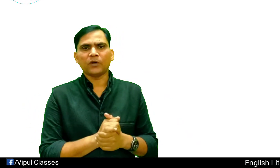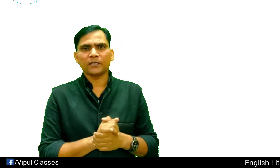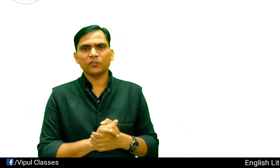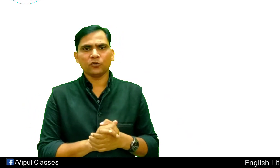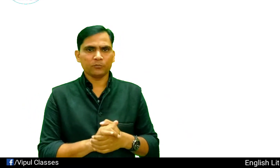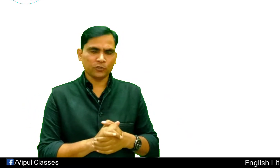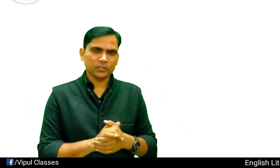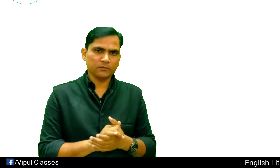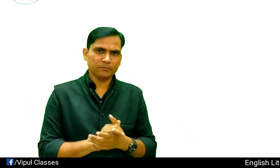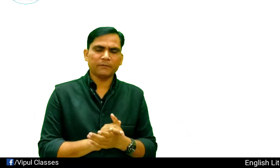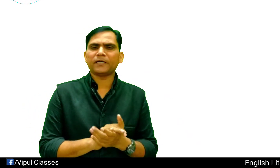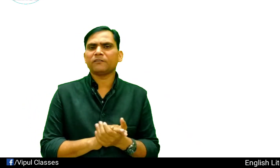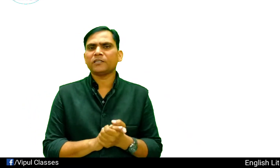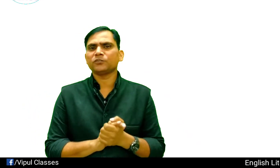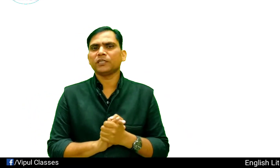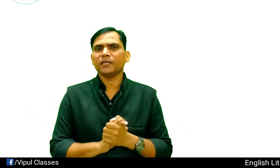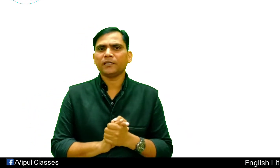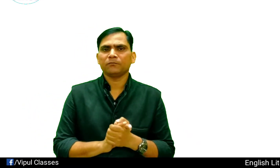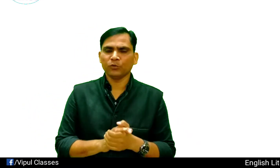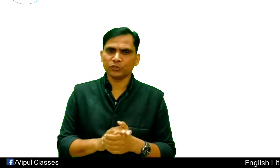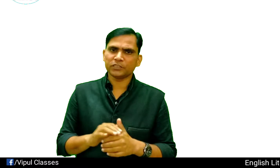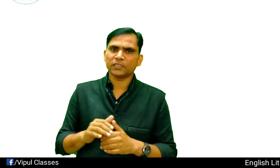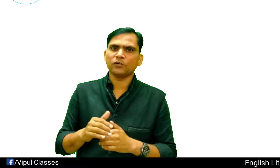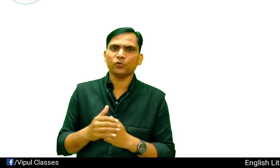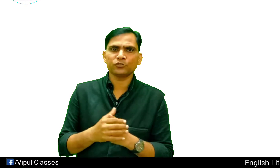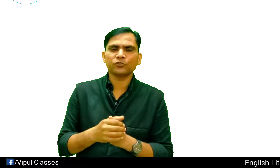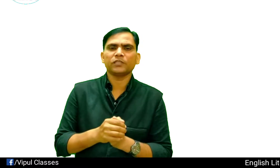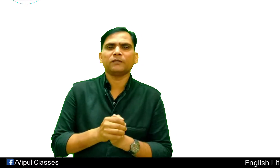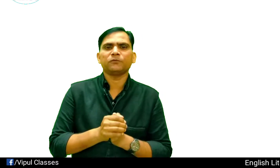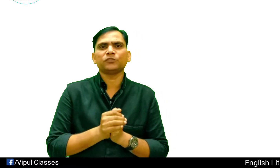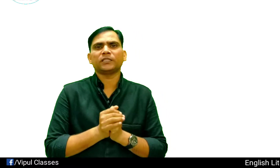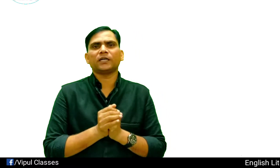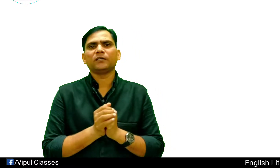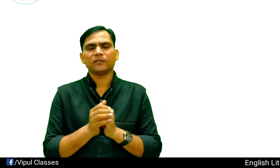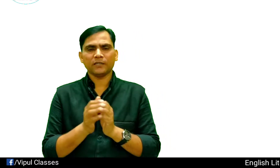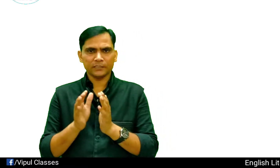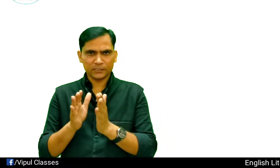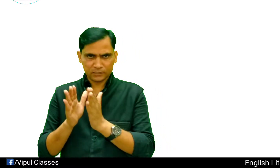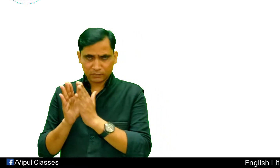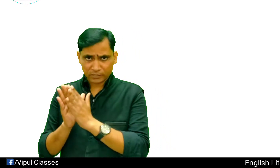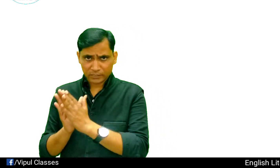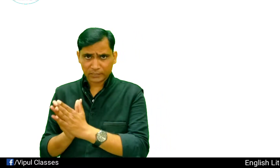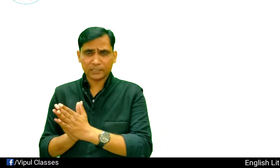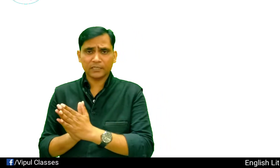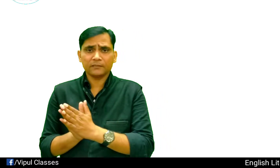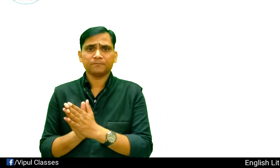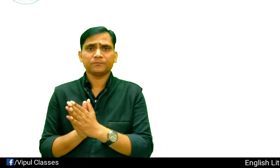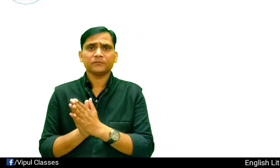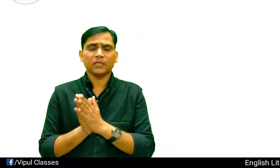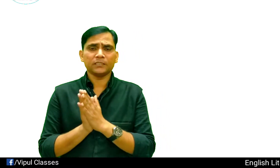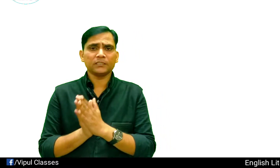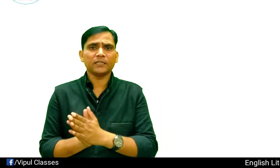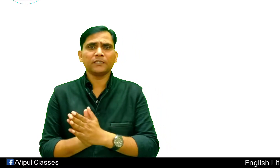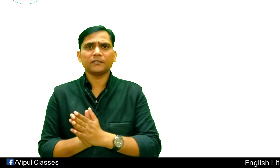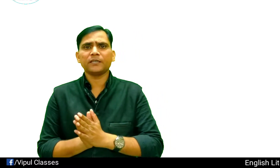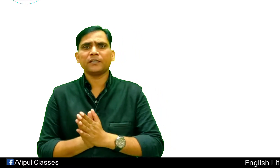वहाँ के लोग बहुत ही महमान नमाज होते हैं, बहुत ही ज़्यादा host होते हैं, खातिरदारी करते